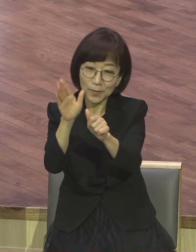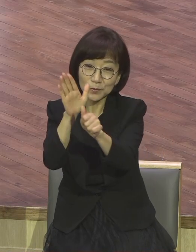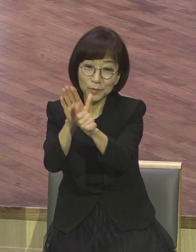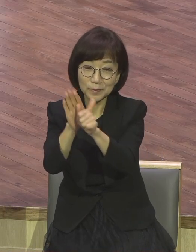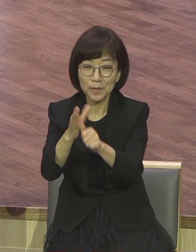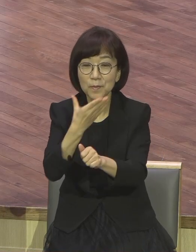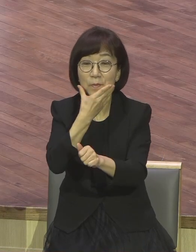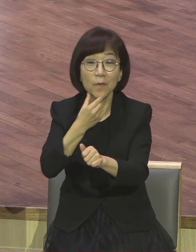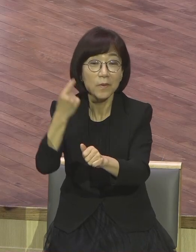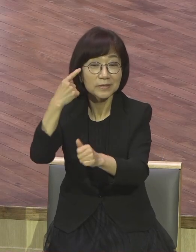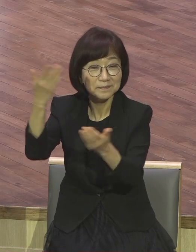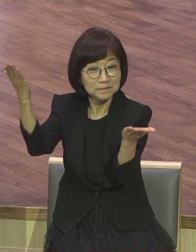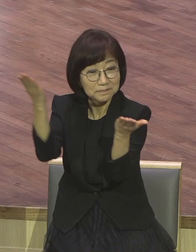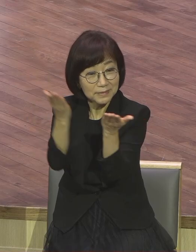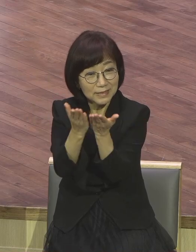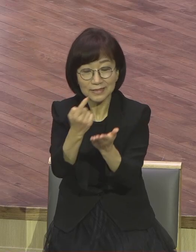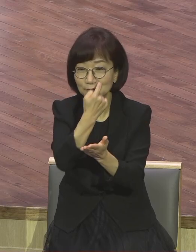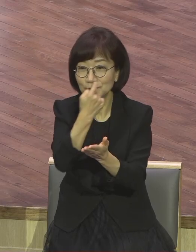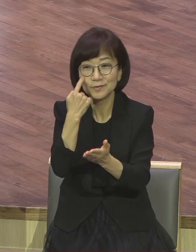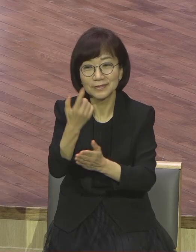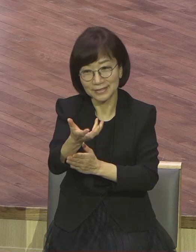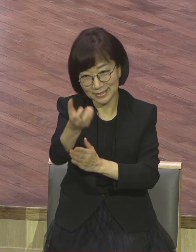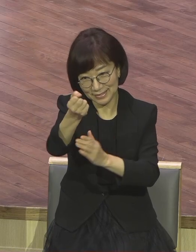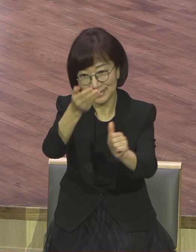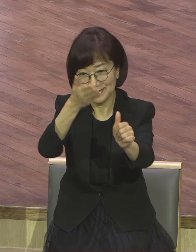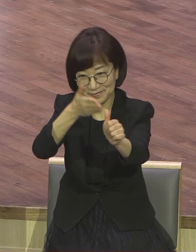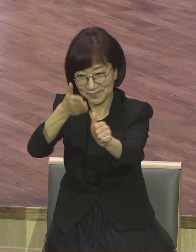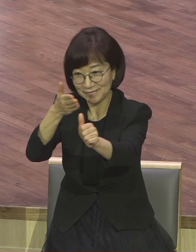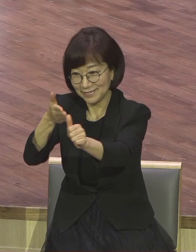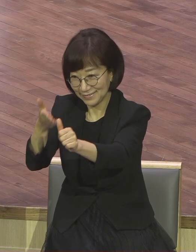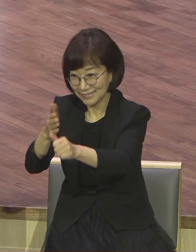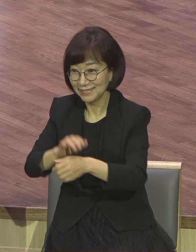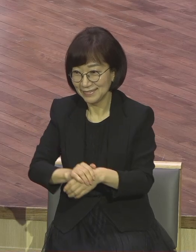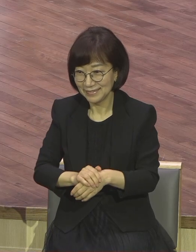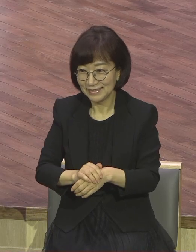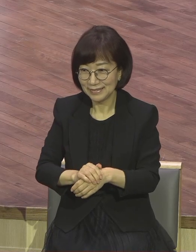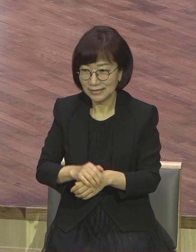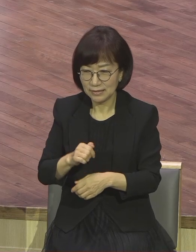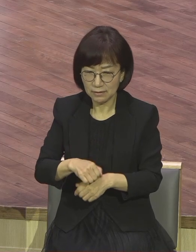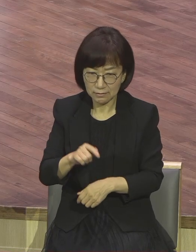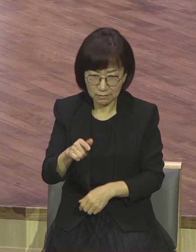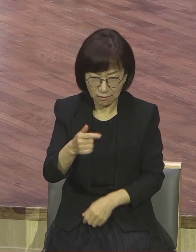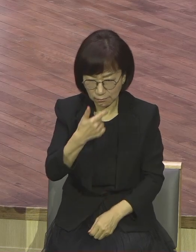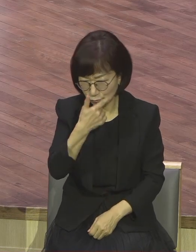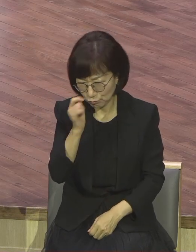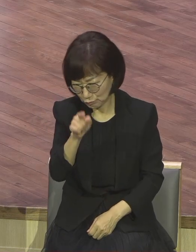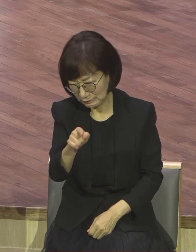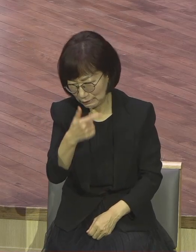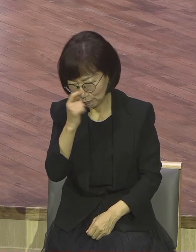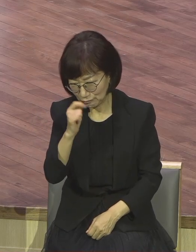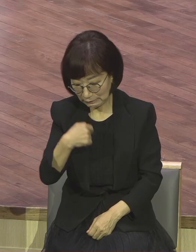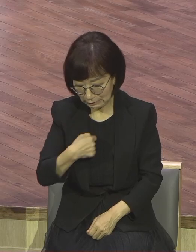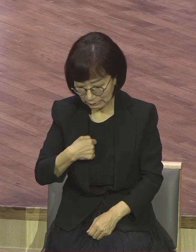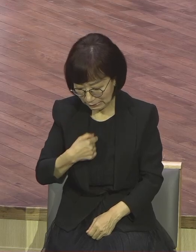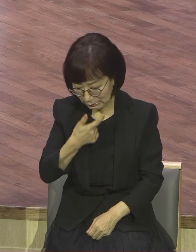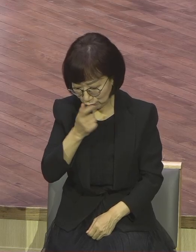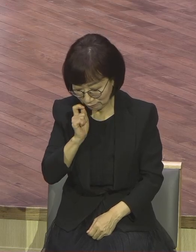이게 성령이 됩니다. 서로 살리고 부족한 사람이 다 부족한 사람이에요. 저부터 모두 다 그걸 서로